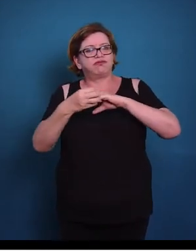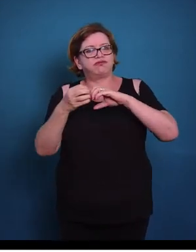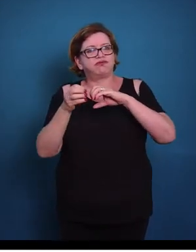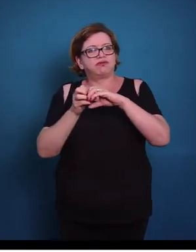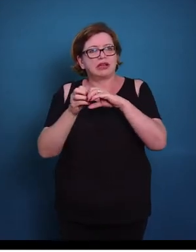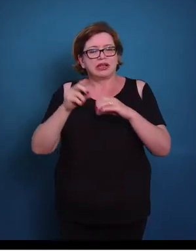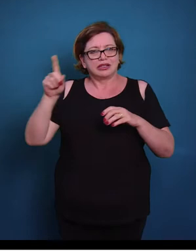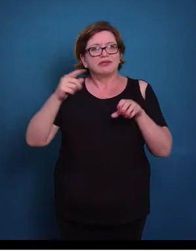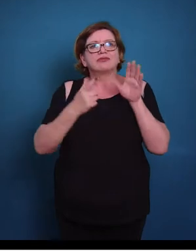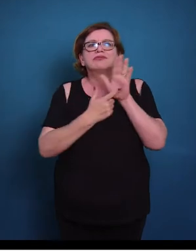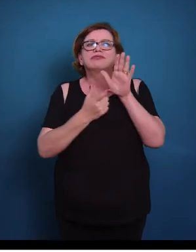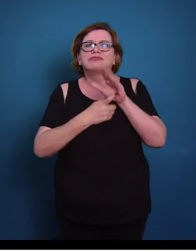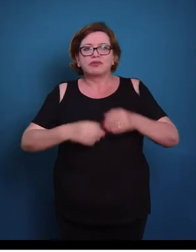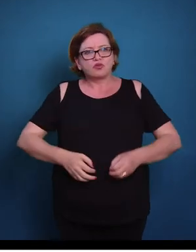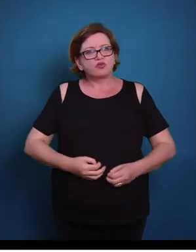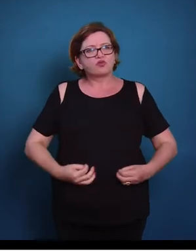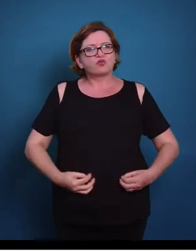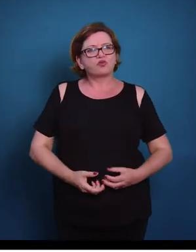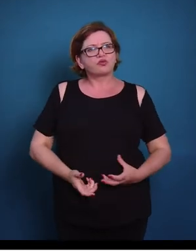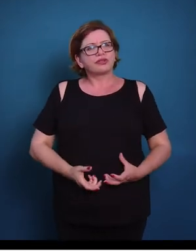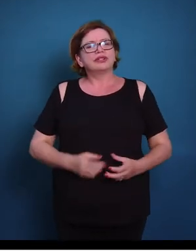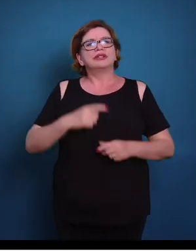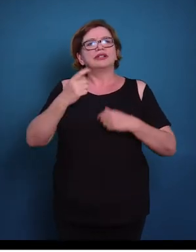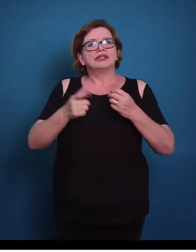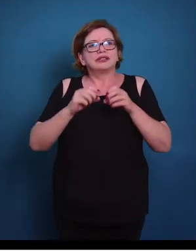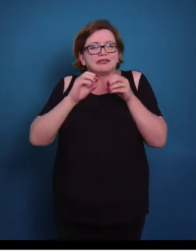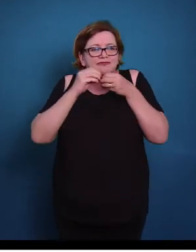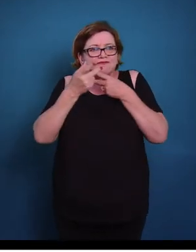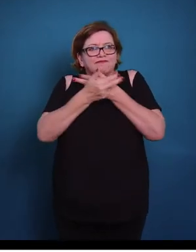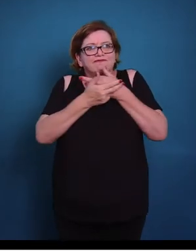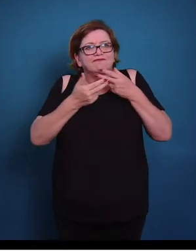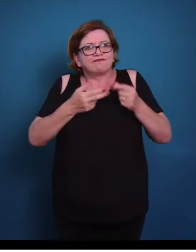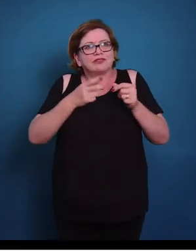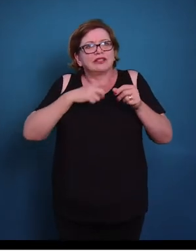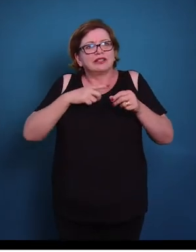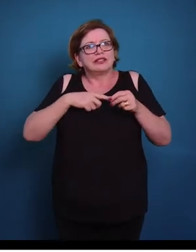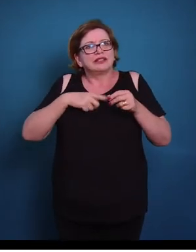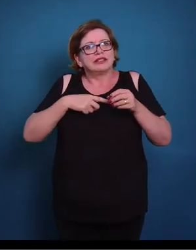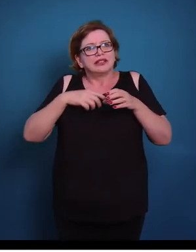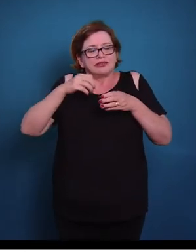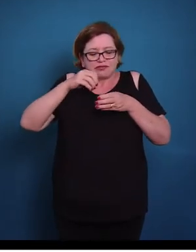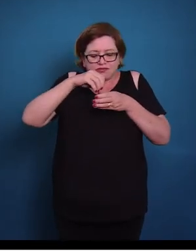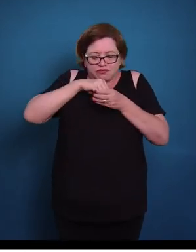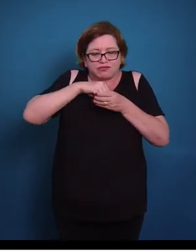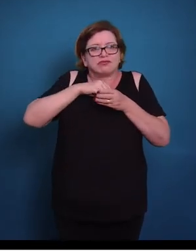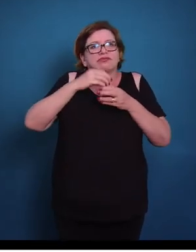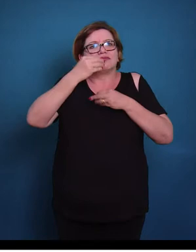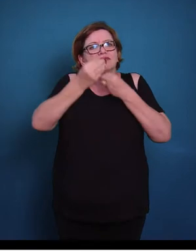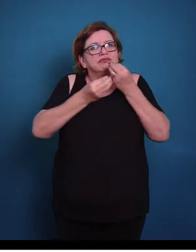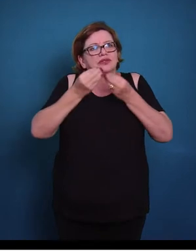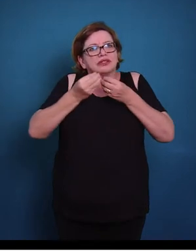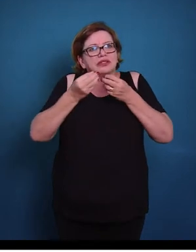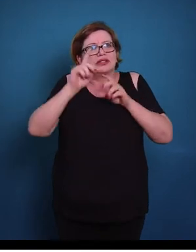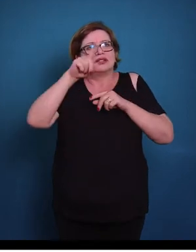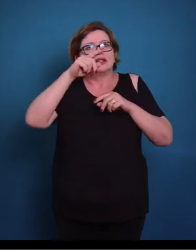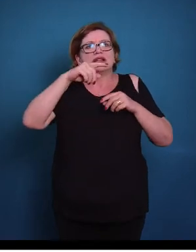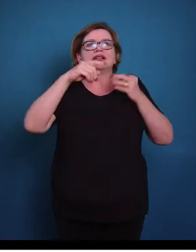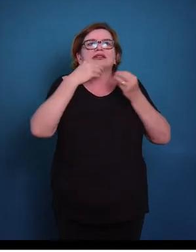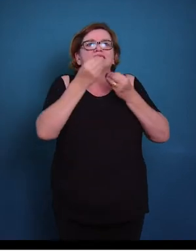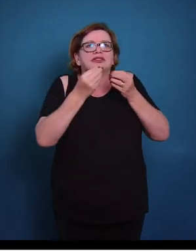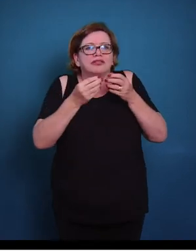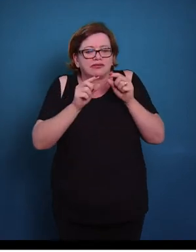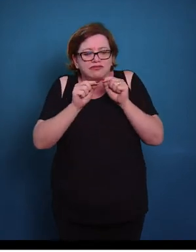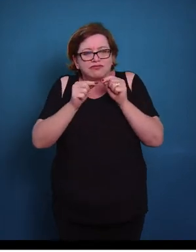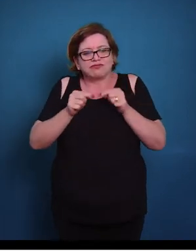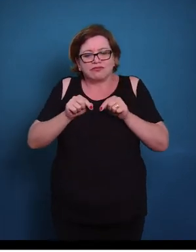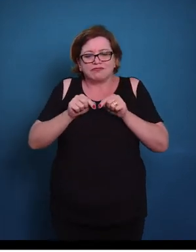microvilosidades, essas daqui são células de epitélio de revestimento, e aqui nós temos uma célula glandular, que é uma célula calciforme, então em